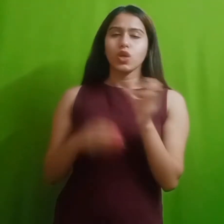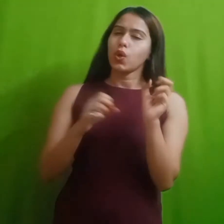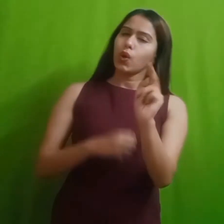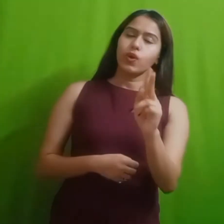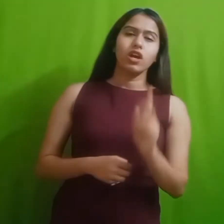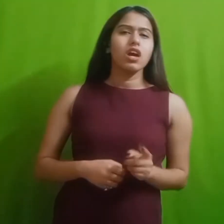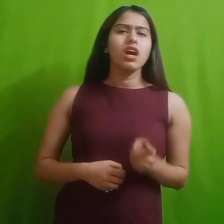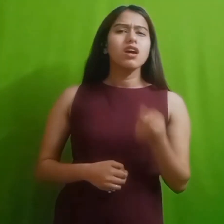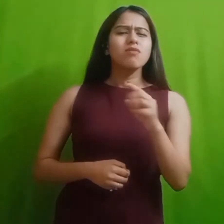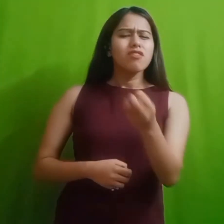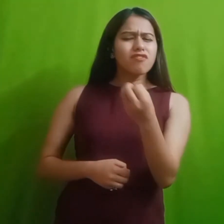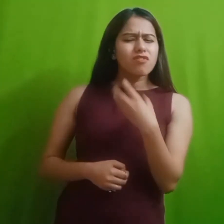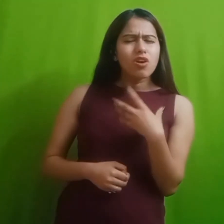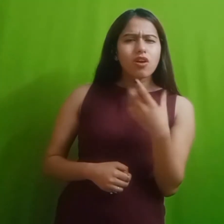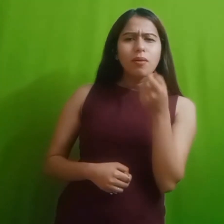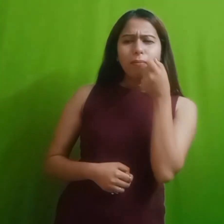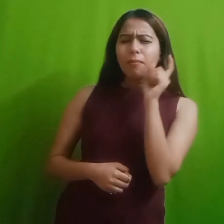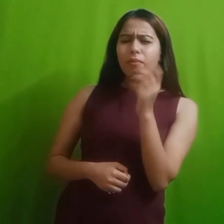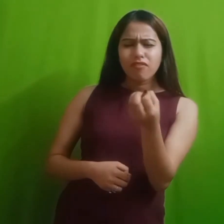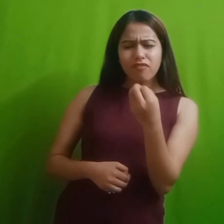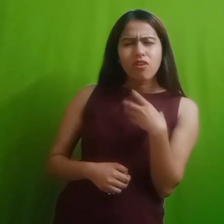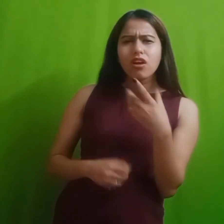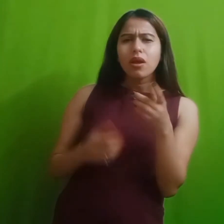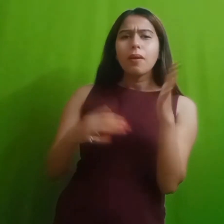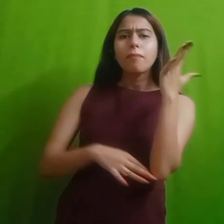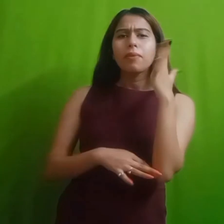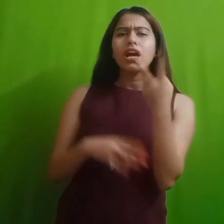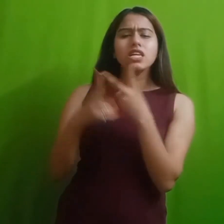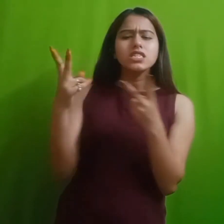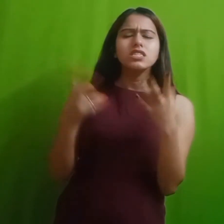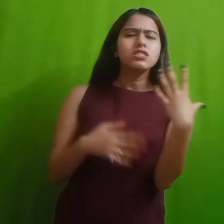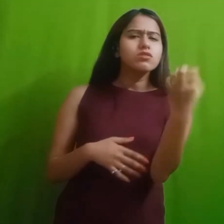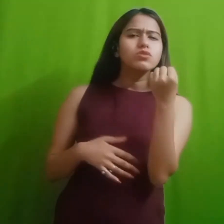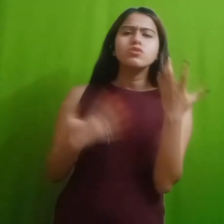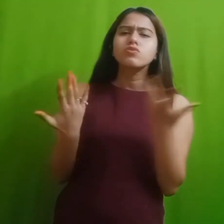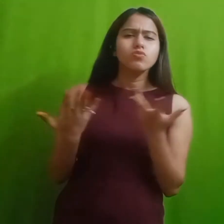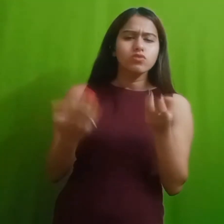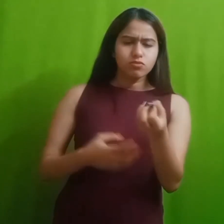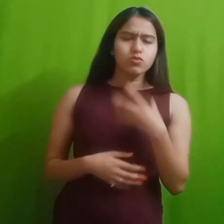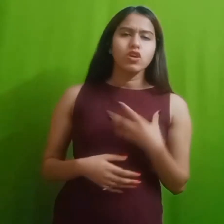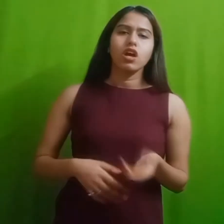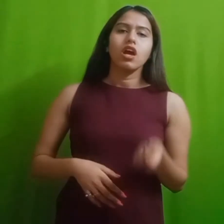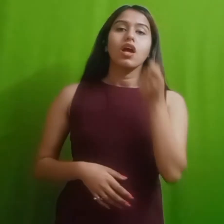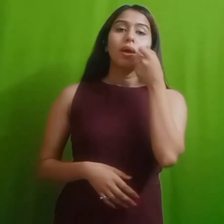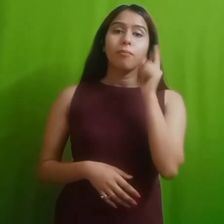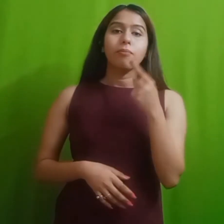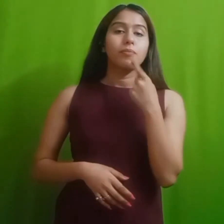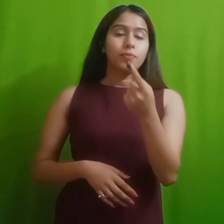है।